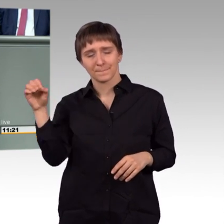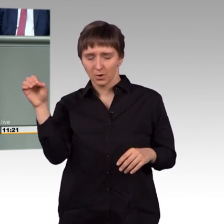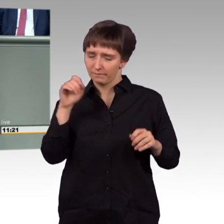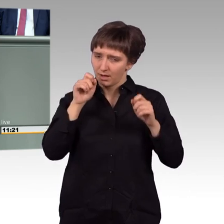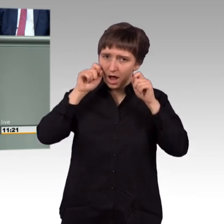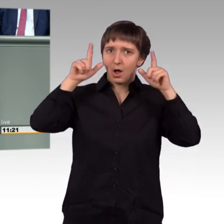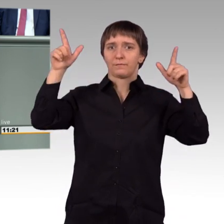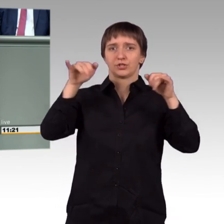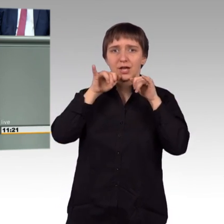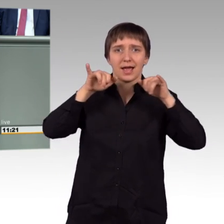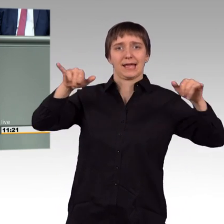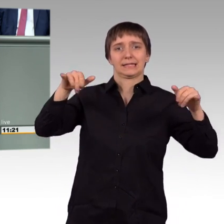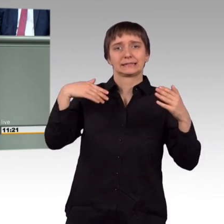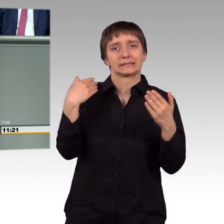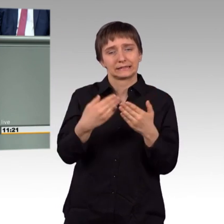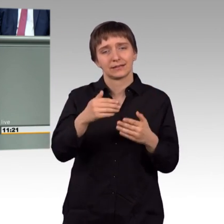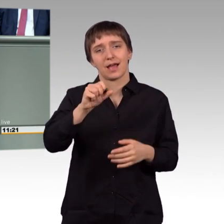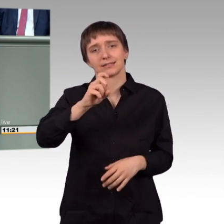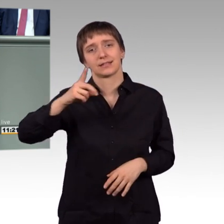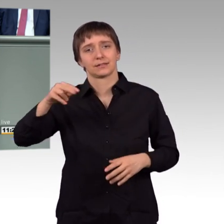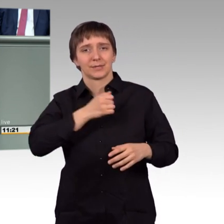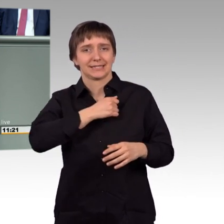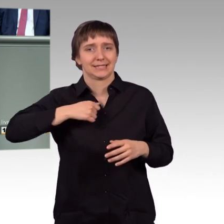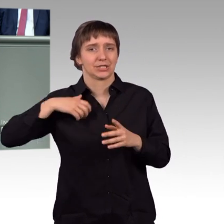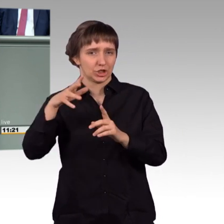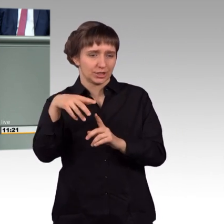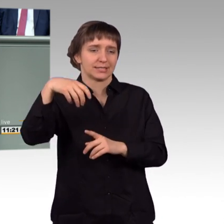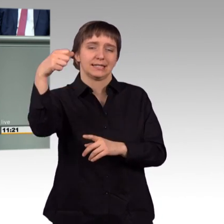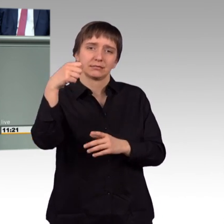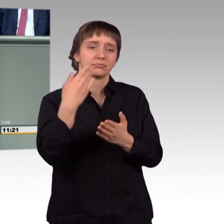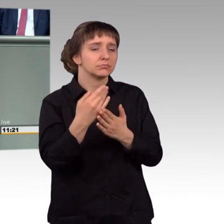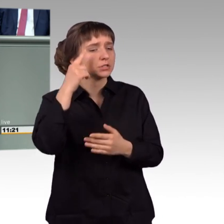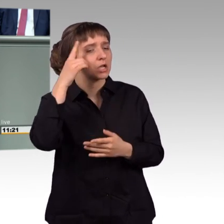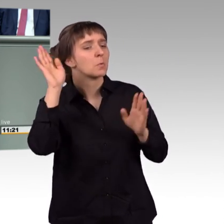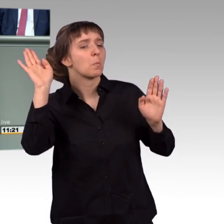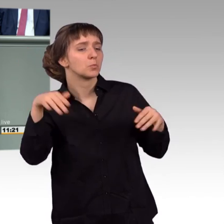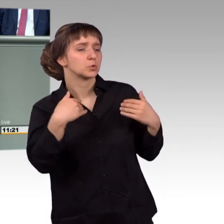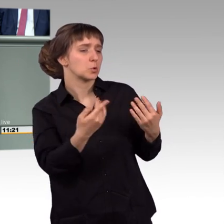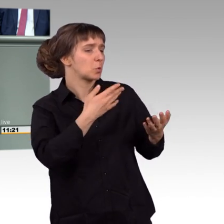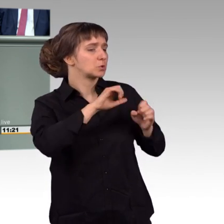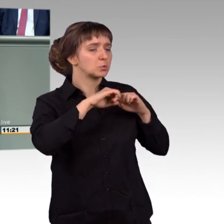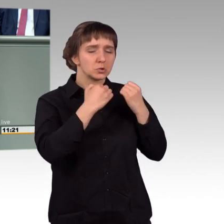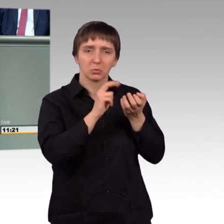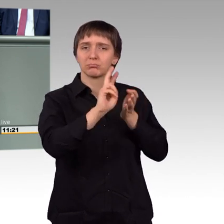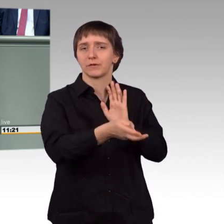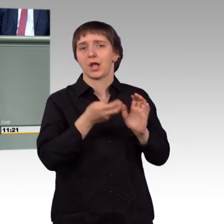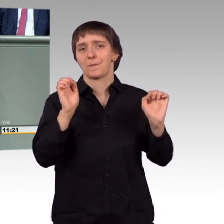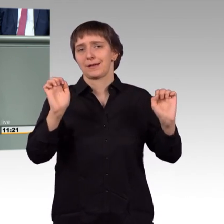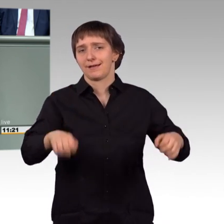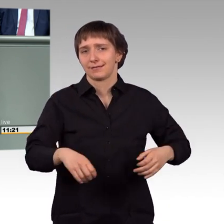Sieg von Assad, dass man dieselbe Taktik wieder anwenden kann, dass die Weltöffentlichkeit und vielleicht wir alle auch ein